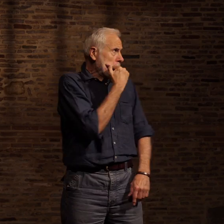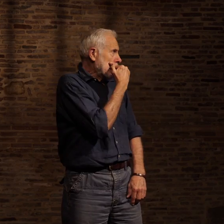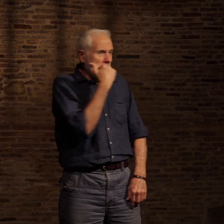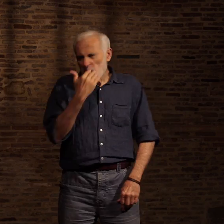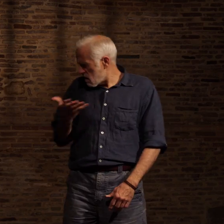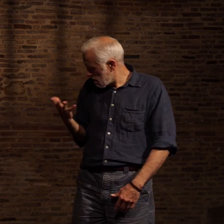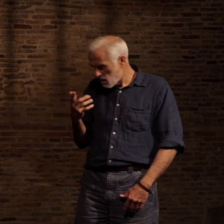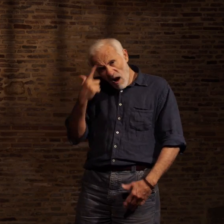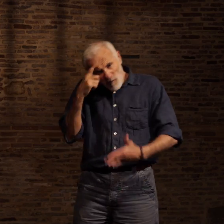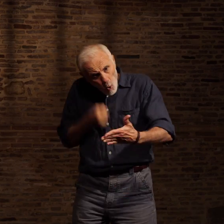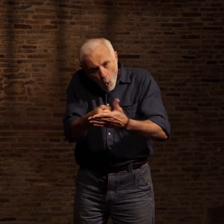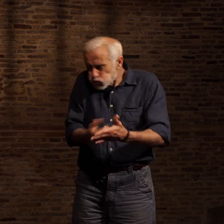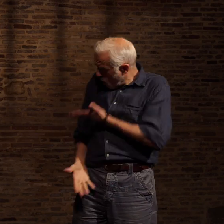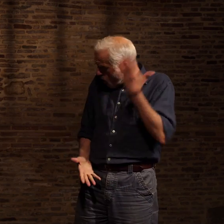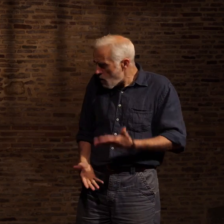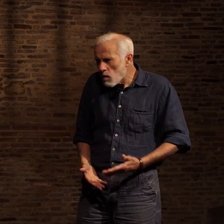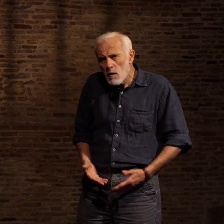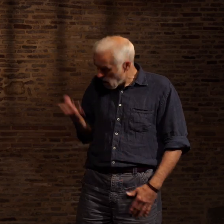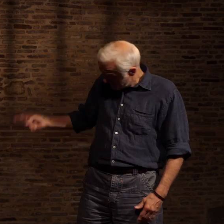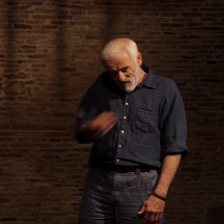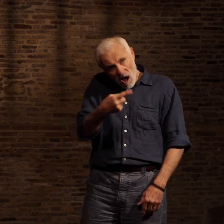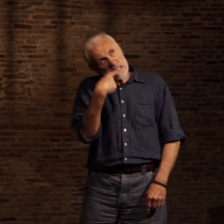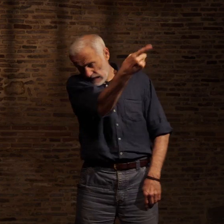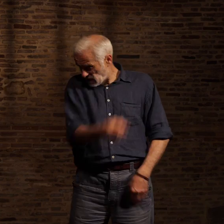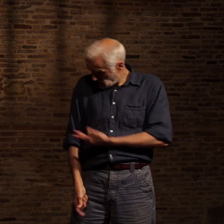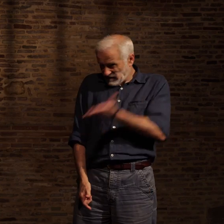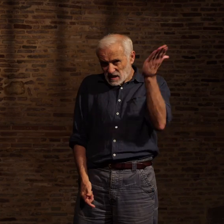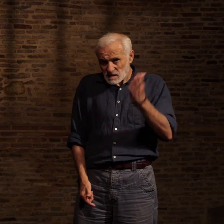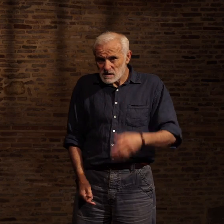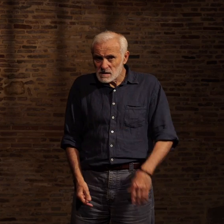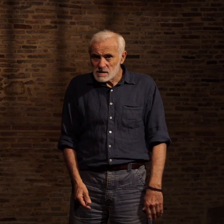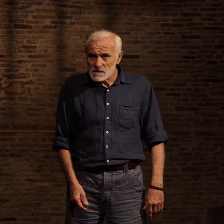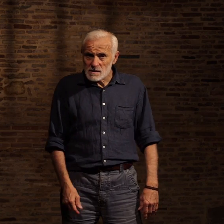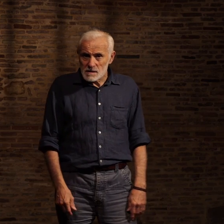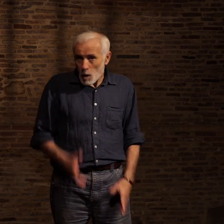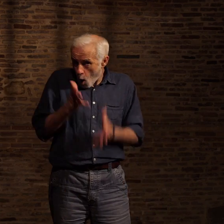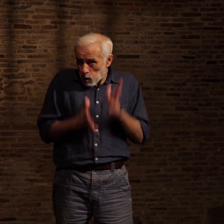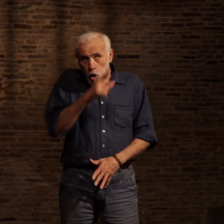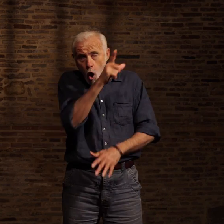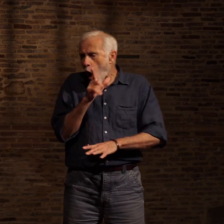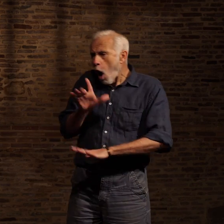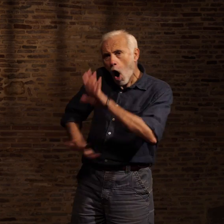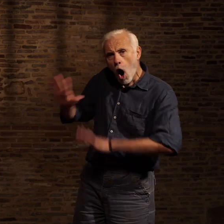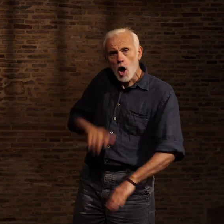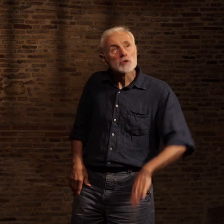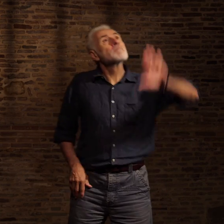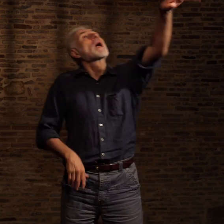vas pas jusqu'au bout des choses ? On en a, en allant répéter au monsieur qui est là ce que tu viens de me dire. Peut-être qu'il peut t'arranger ça. « Lieutenant !